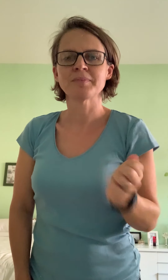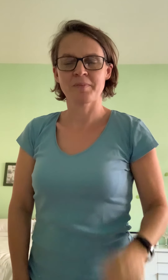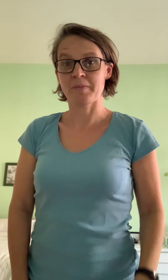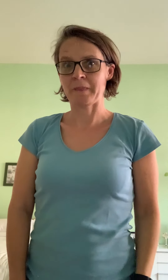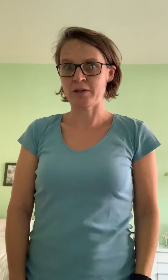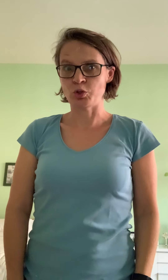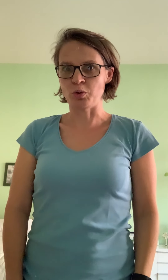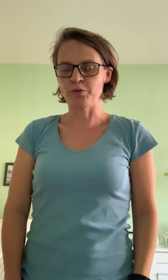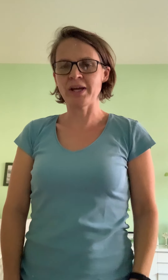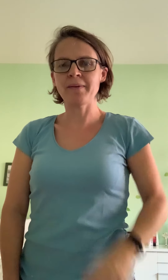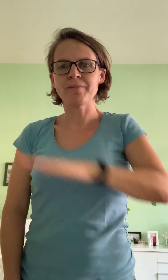Je refais.